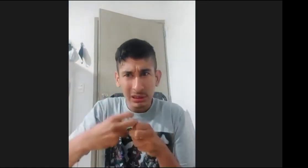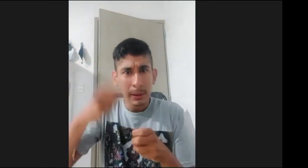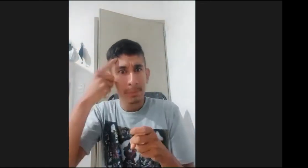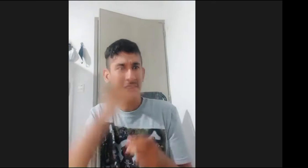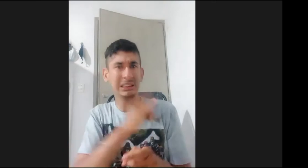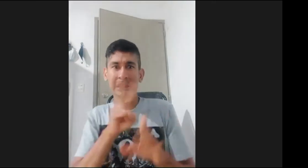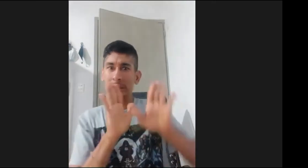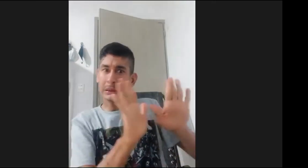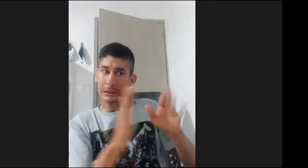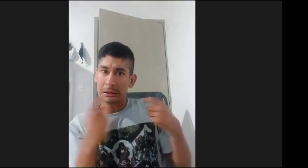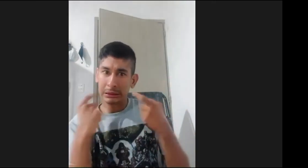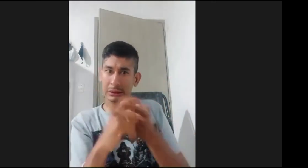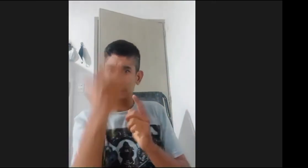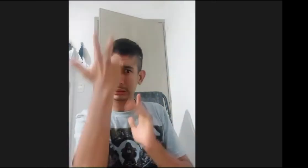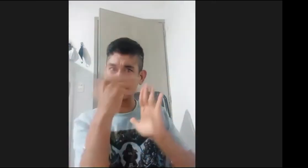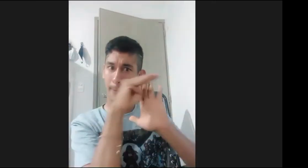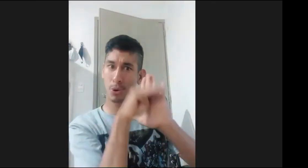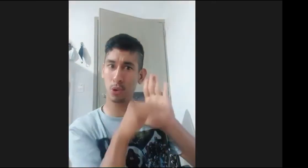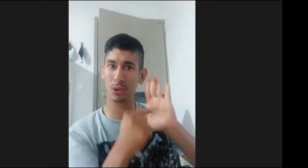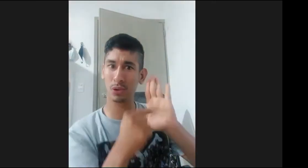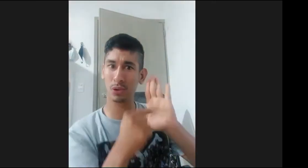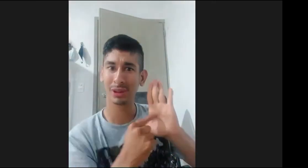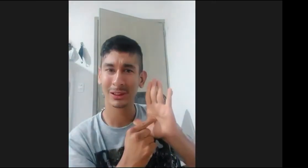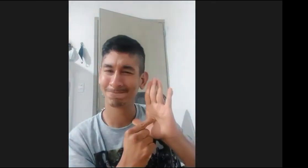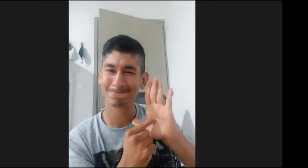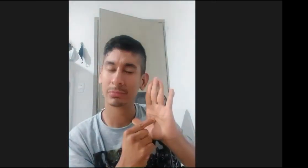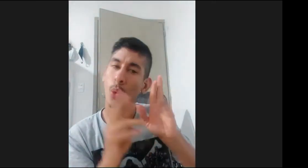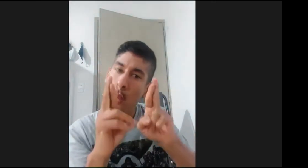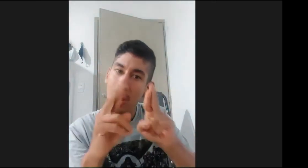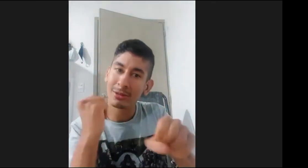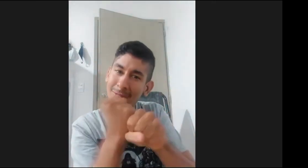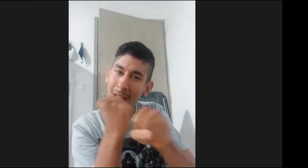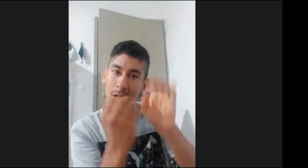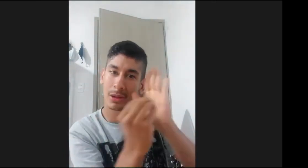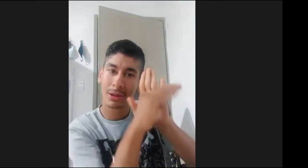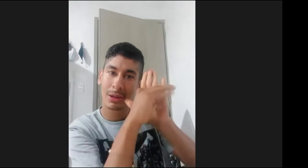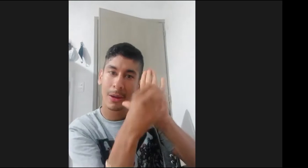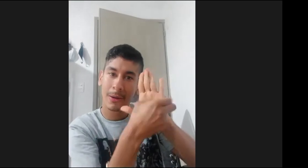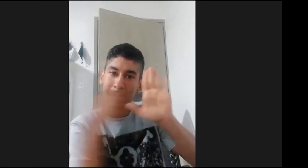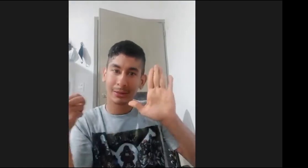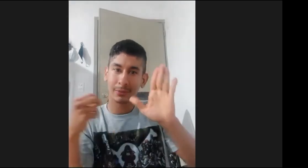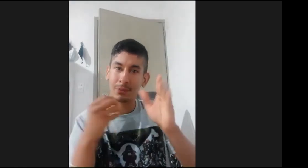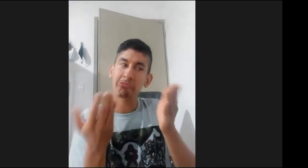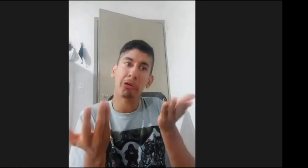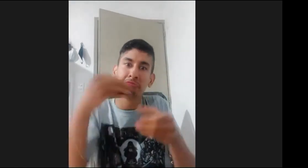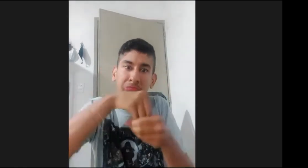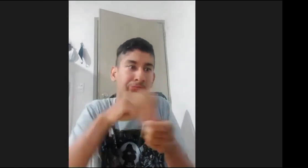no sé veo que la universidad del valle en sus pruebas de admisión por ejemplo en español son un poco exigentes